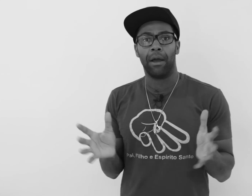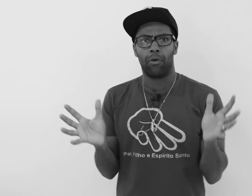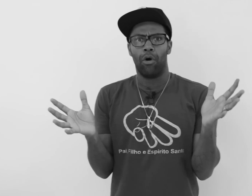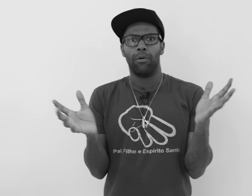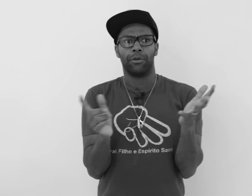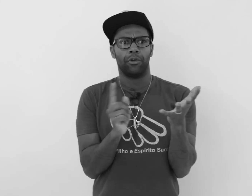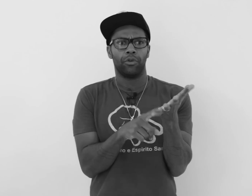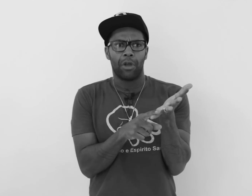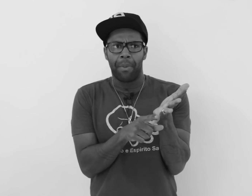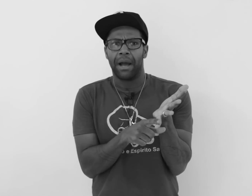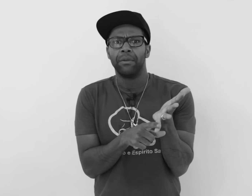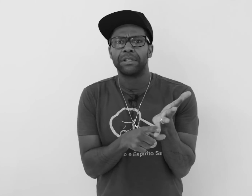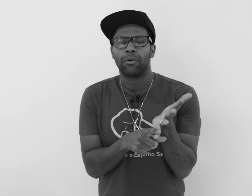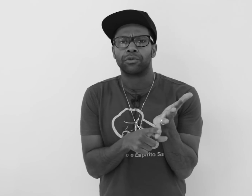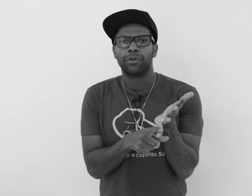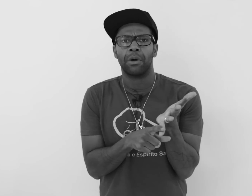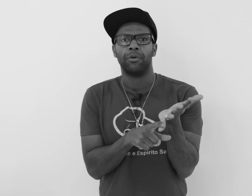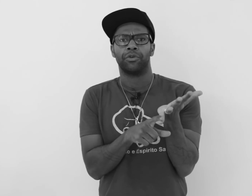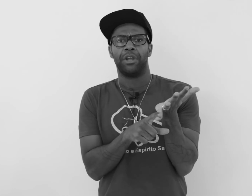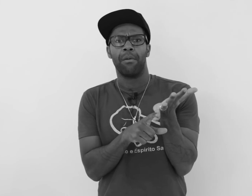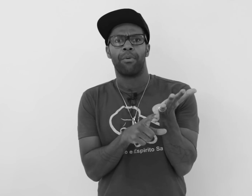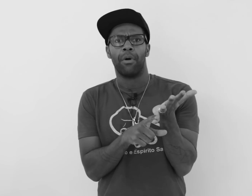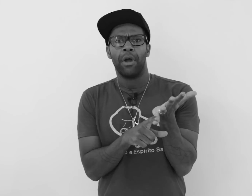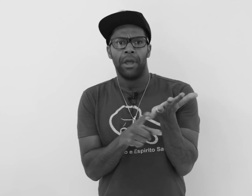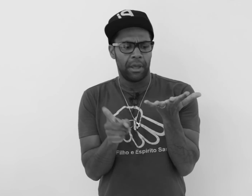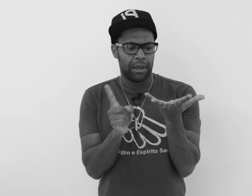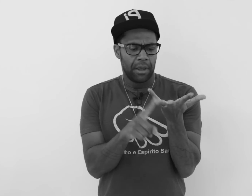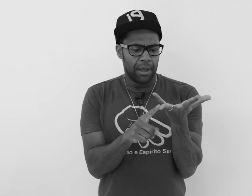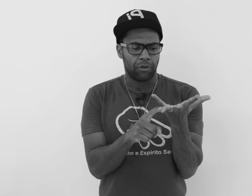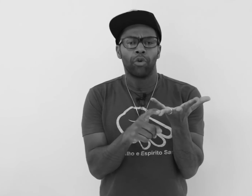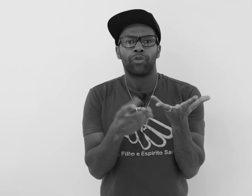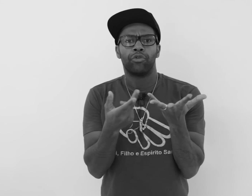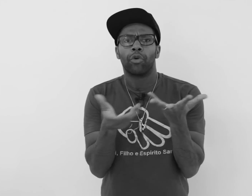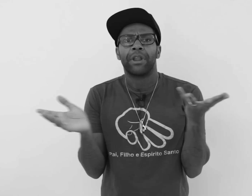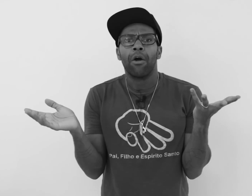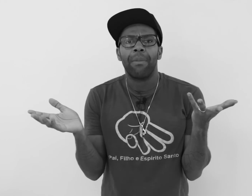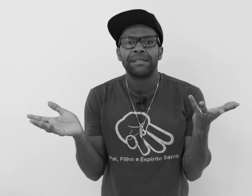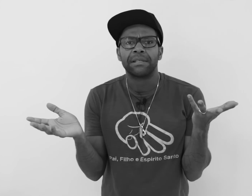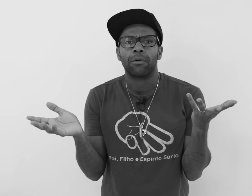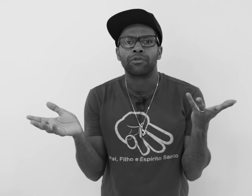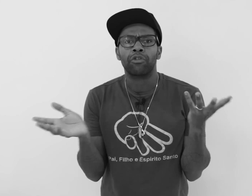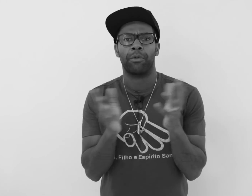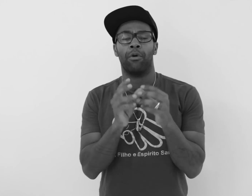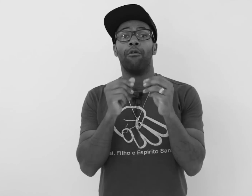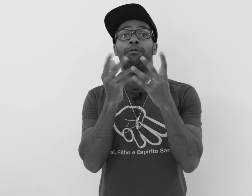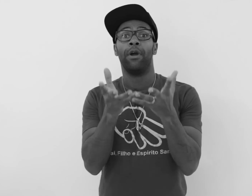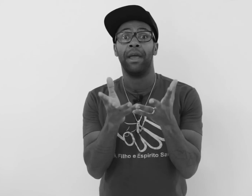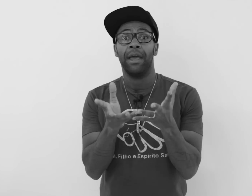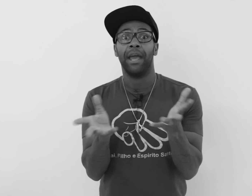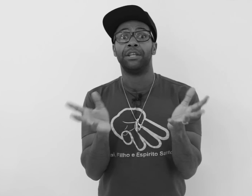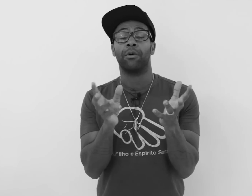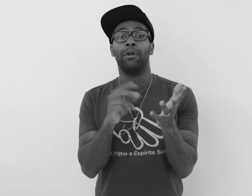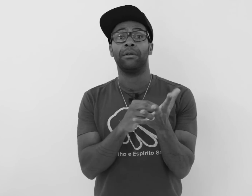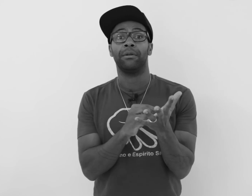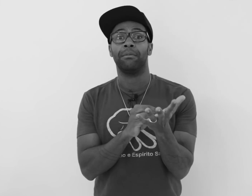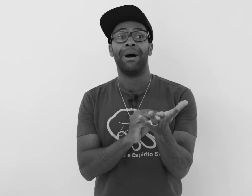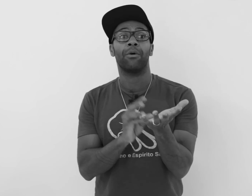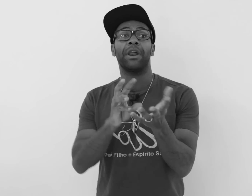¿Cómo? Yo no estoy pagando ese consorcio hace mucho tiempo. Yo no tengo más ese consorcio, pero fue, llegó en el banco y